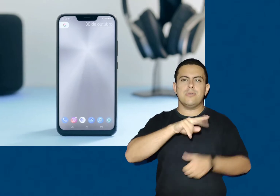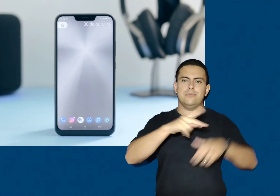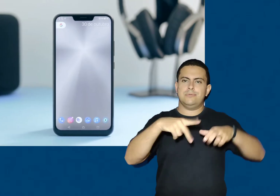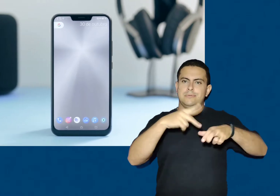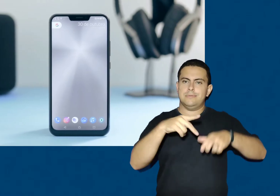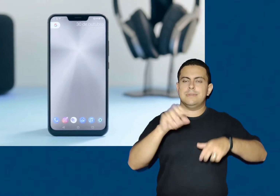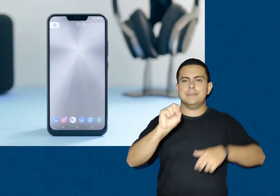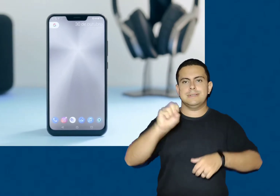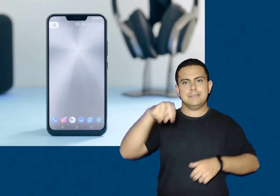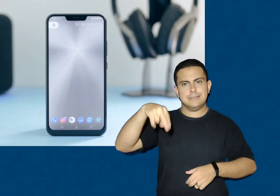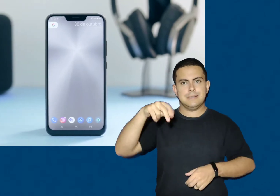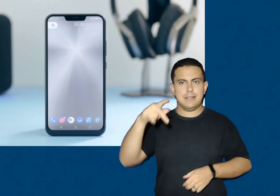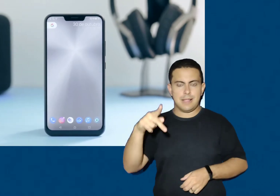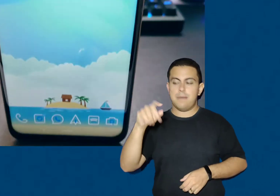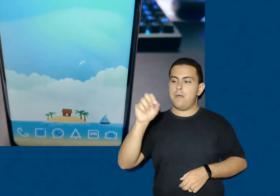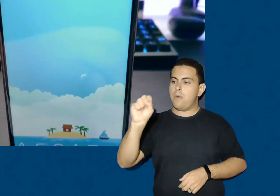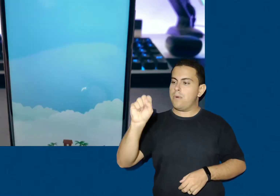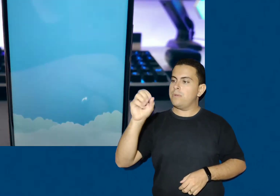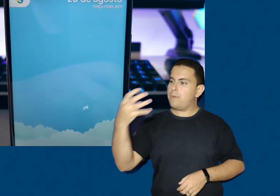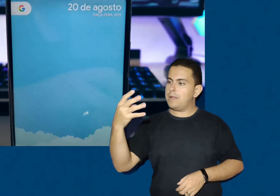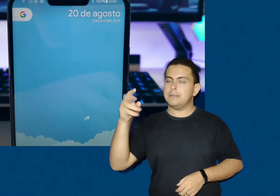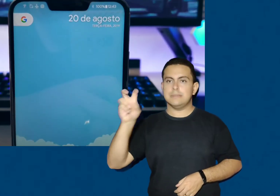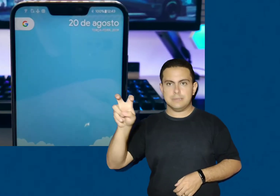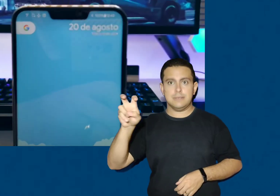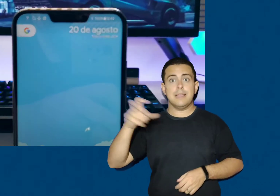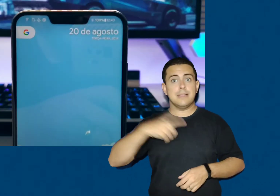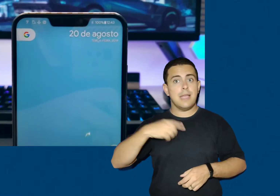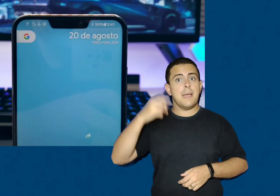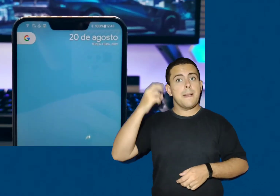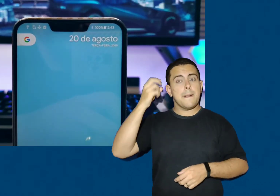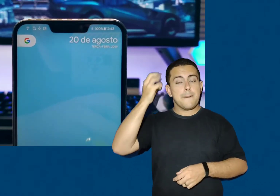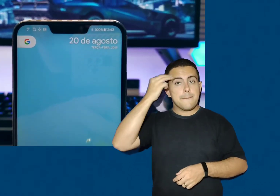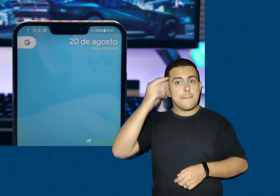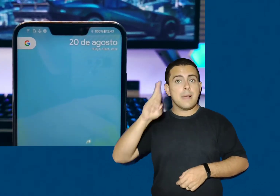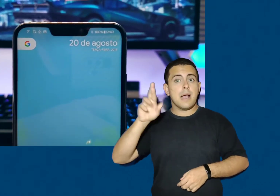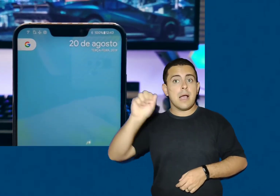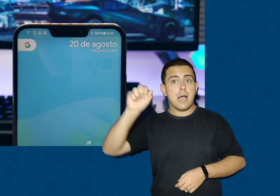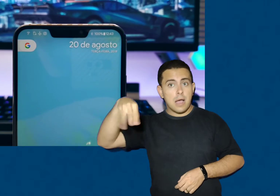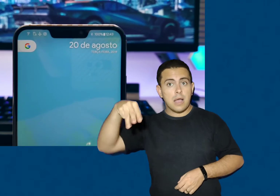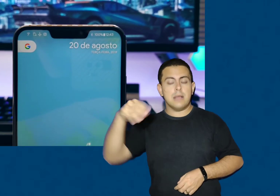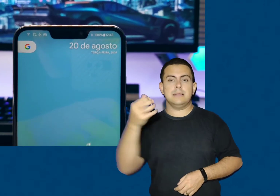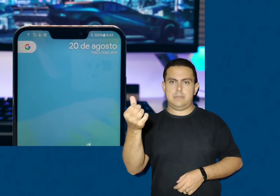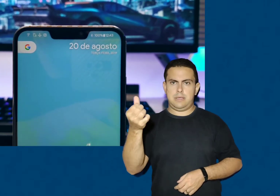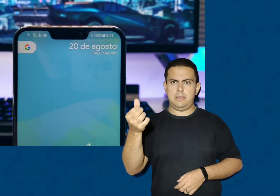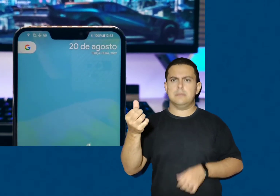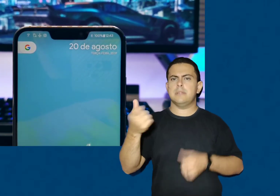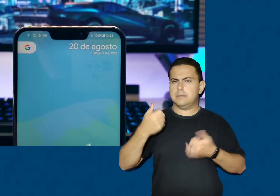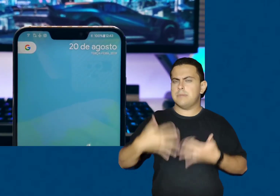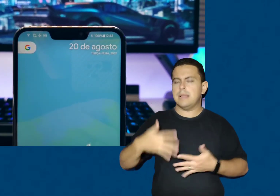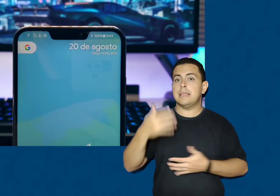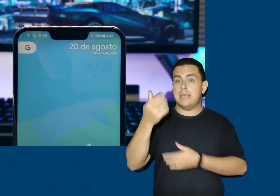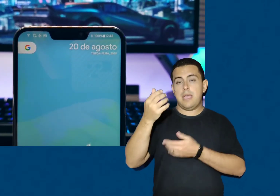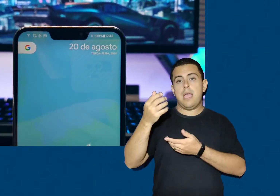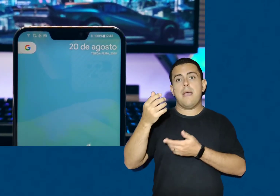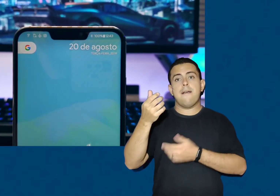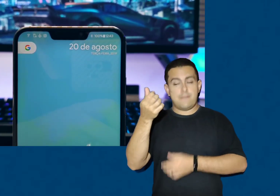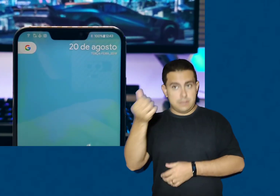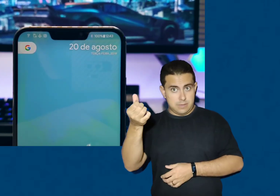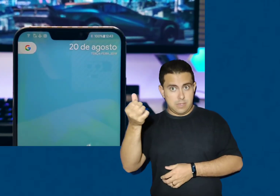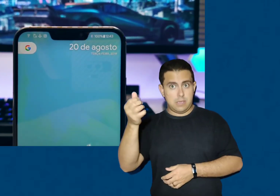Snapdragon 845 com a minha versão aqui com 6 GB de RAM. Só para explicar, tem a versão com 4 GB de RAM, com 6 GB